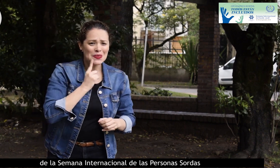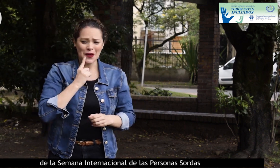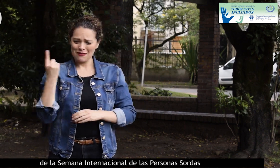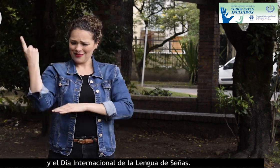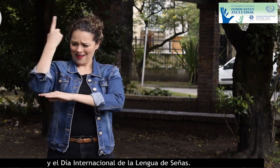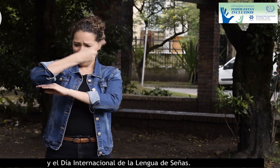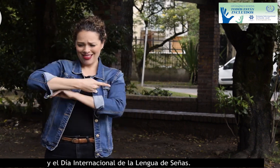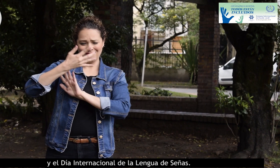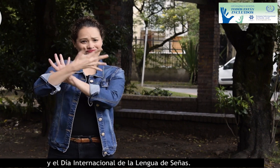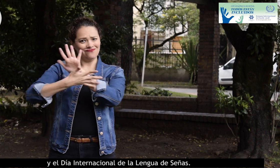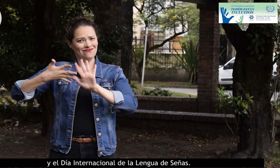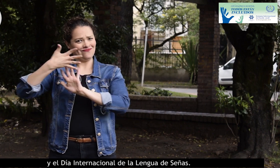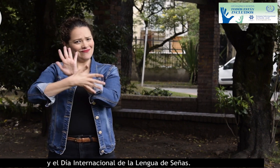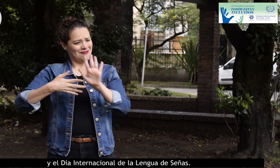Internacional de la Lengua de Señas.